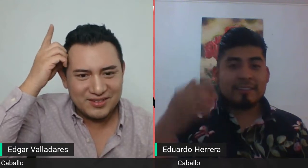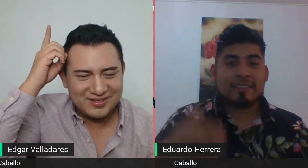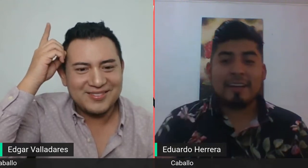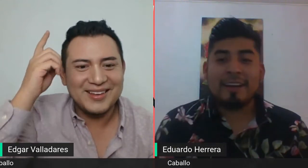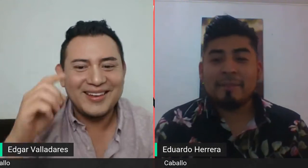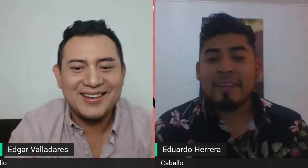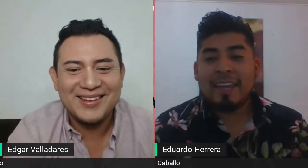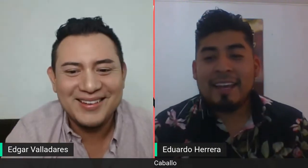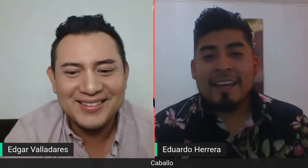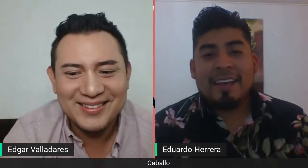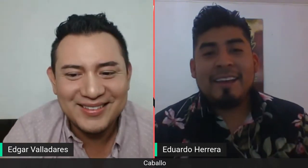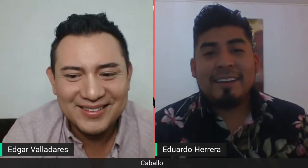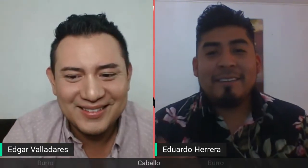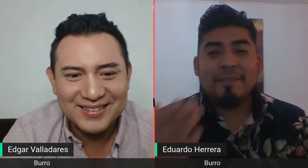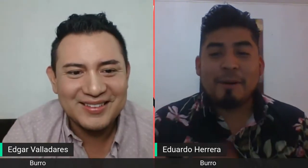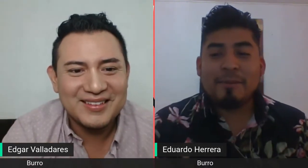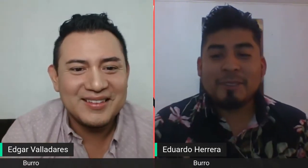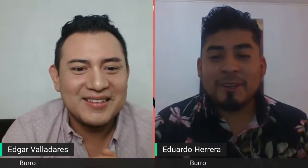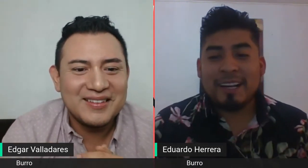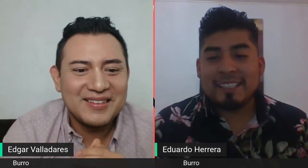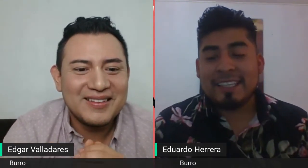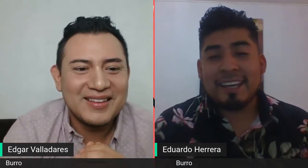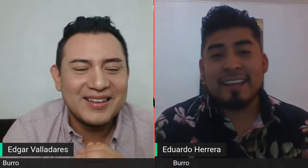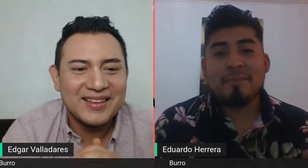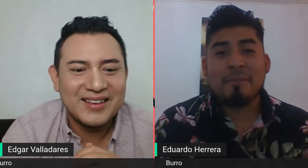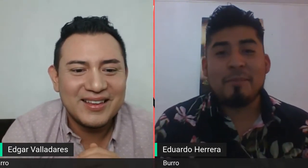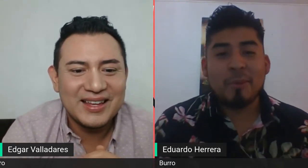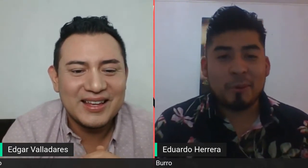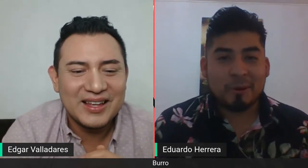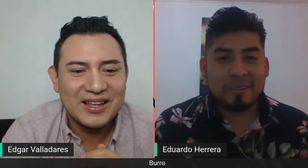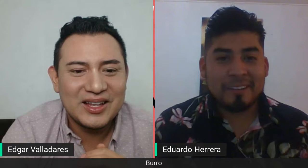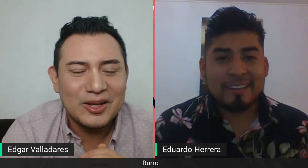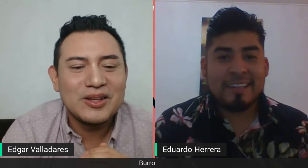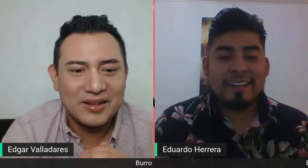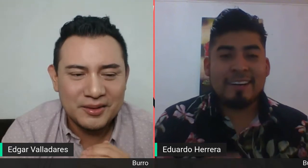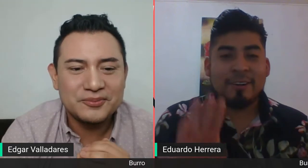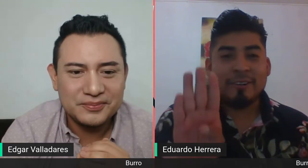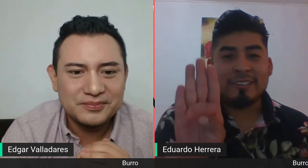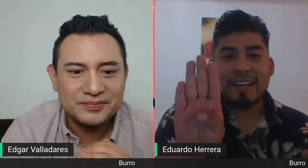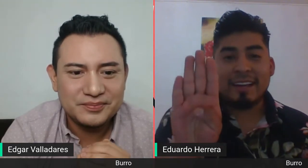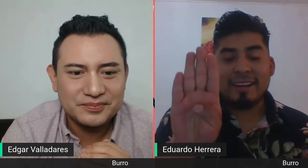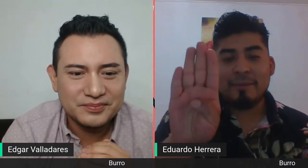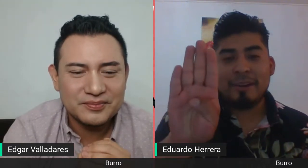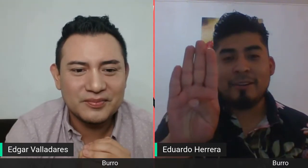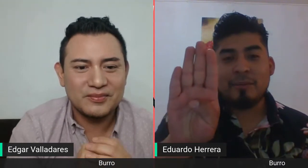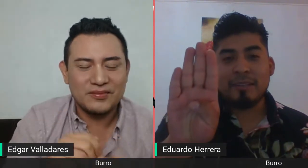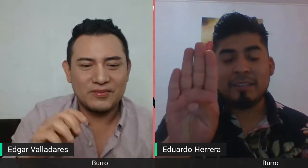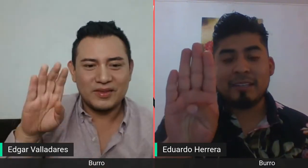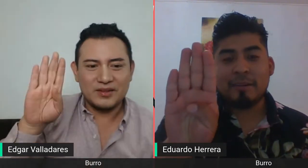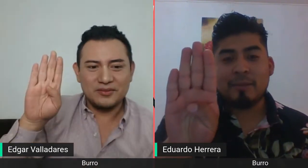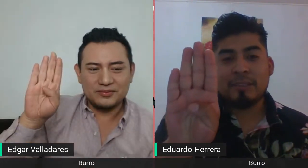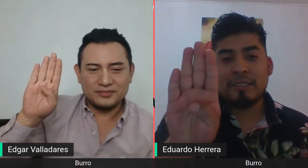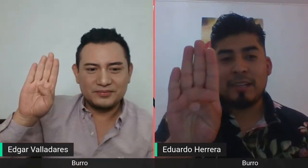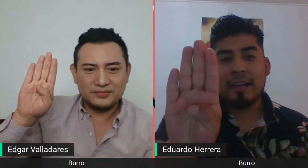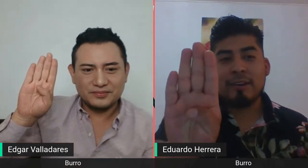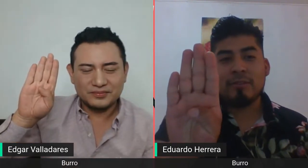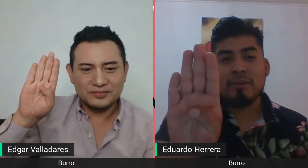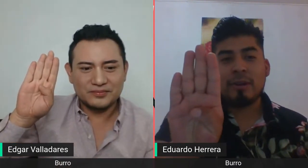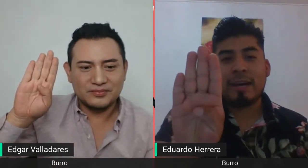¿Sale? Vamos con la seña de burro. Con nuestra mano dominante vamos a configurar